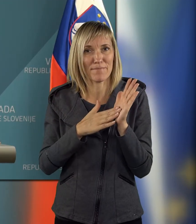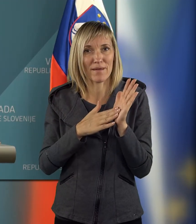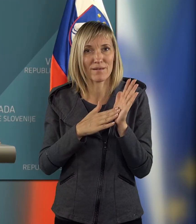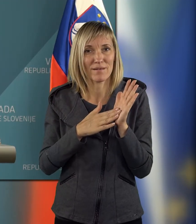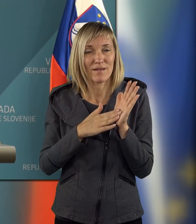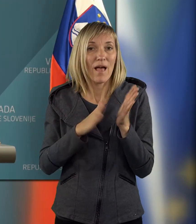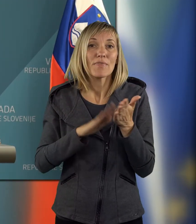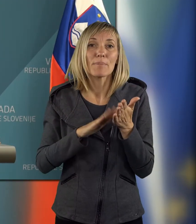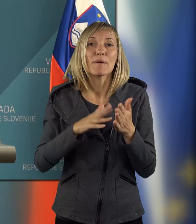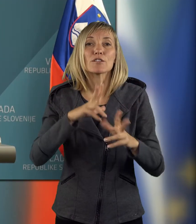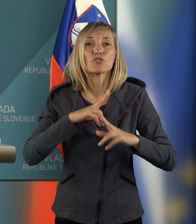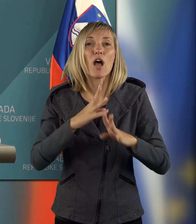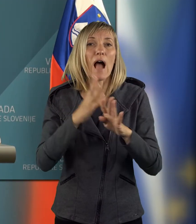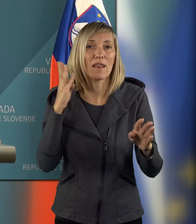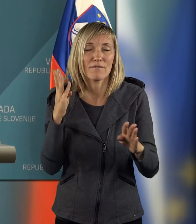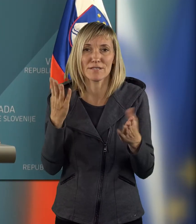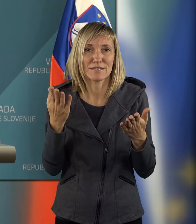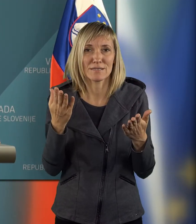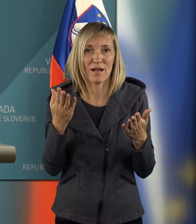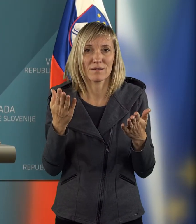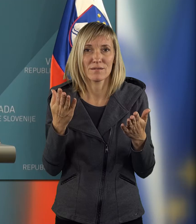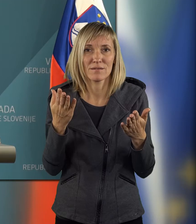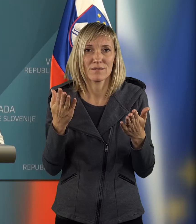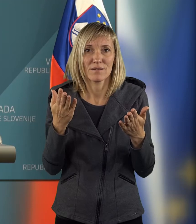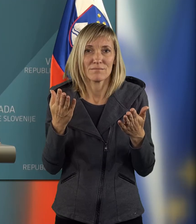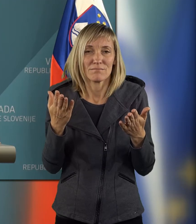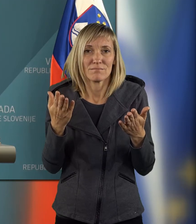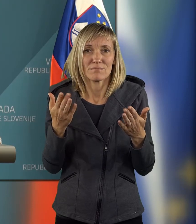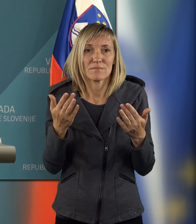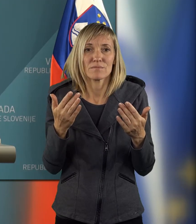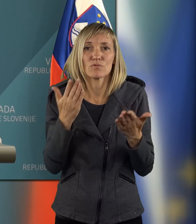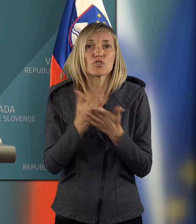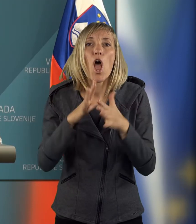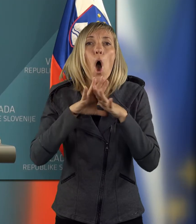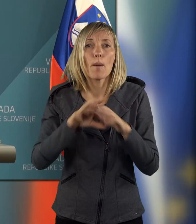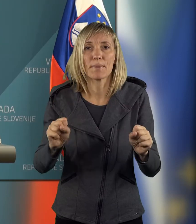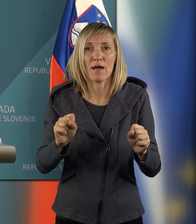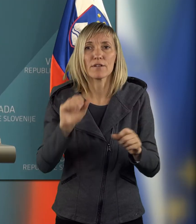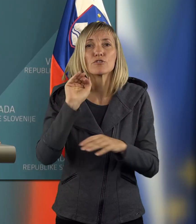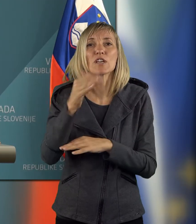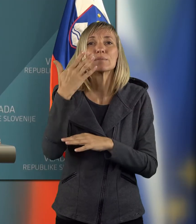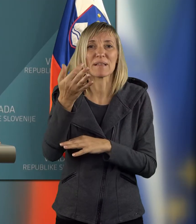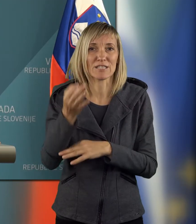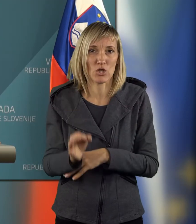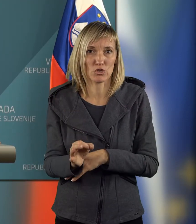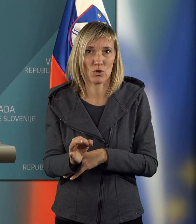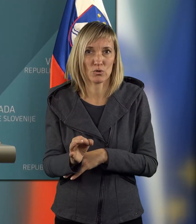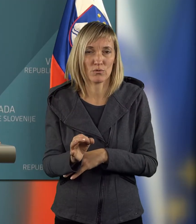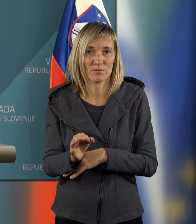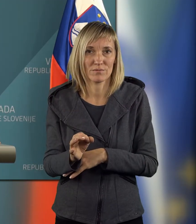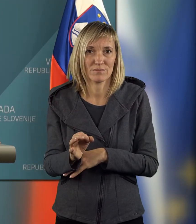ki so pa dejansko čakalne dobe v EDP, bi rekla, upravali že čez 50 odstotkov.